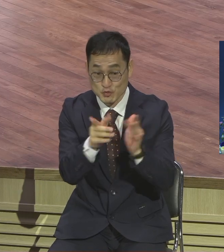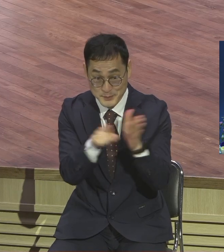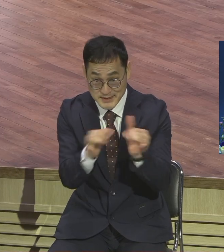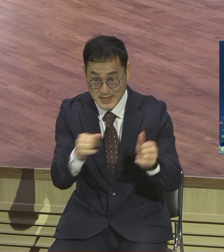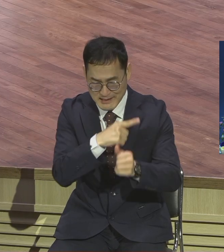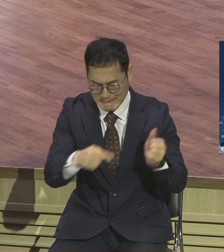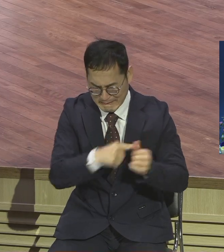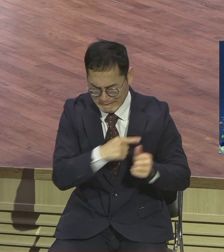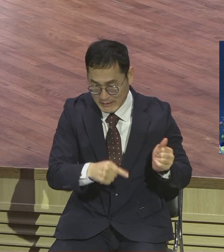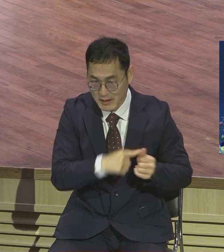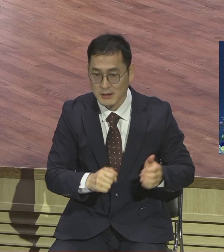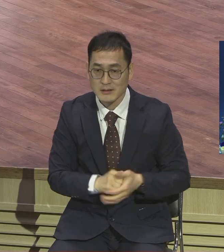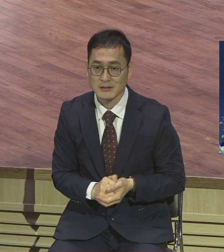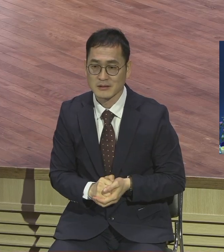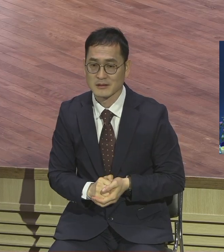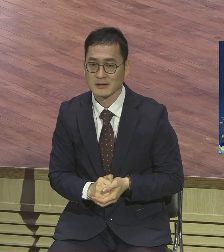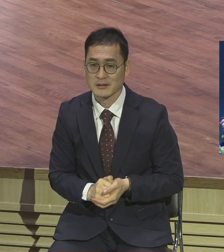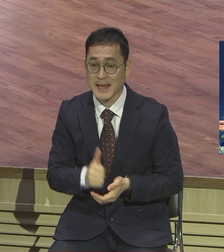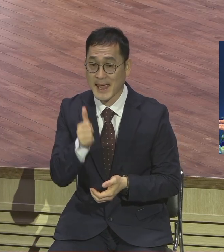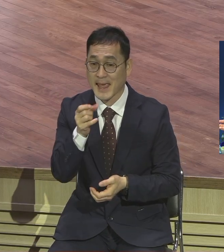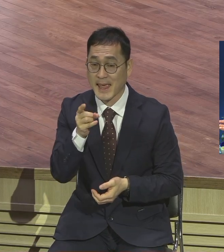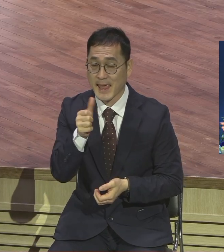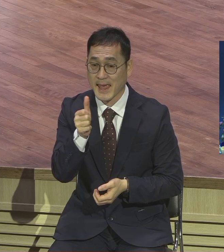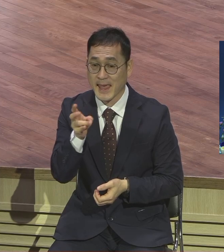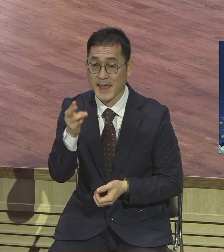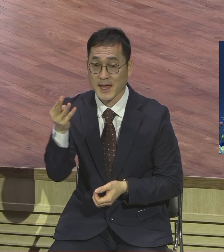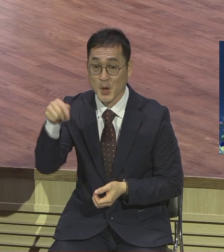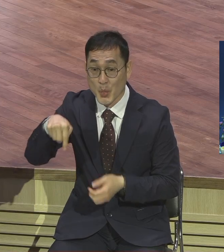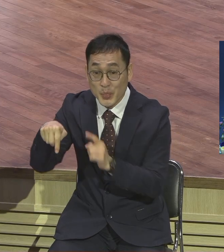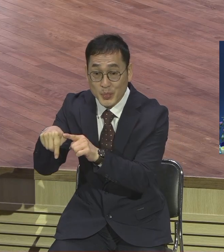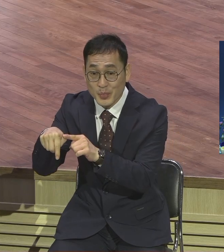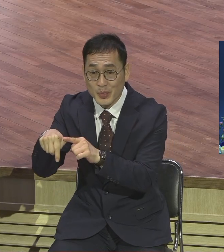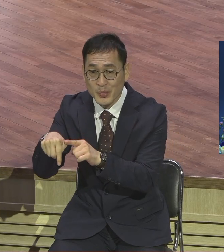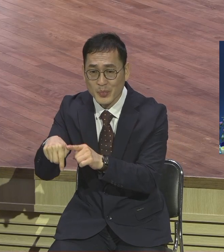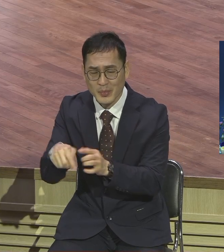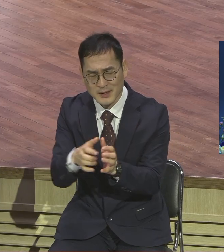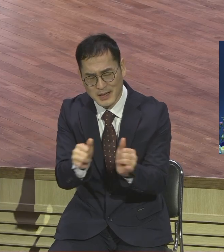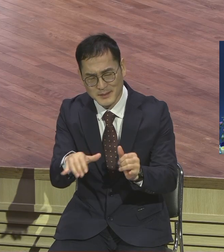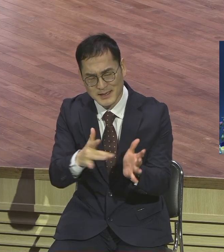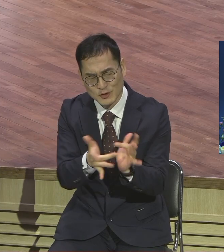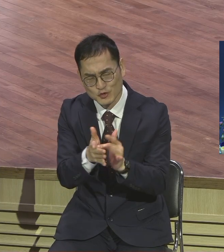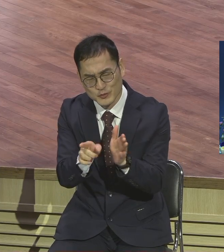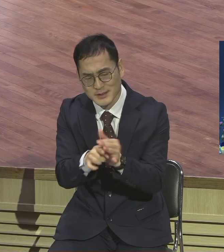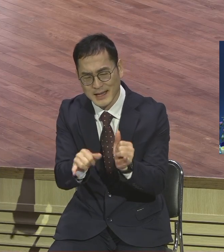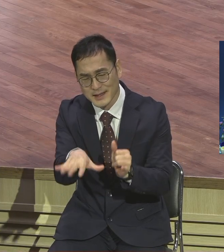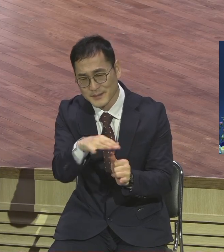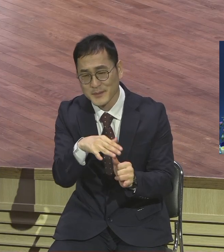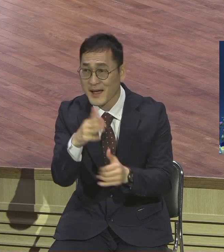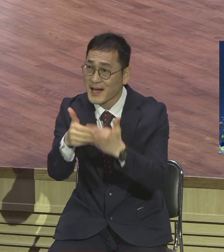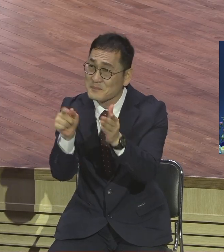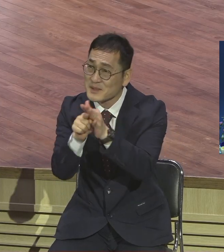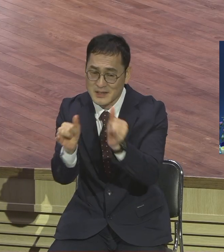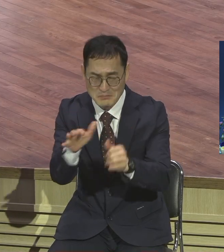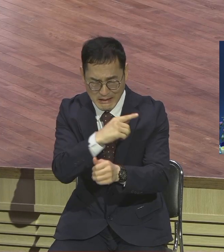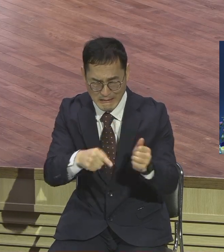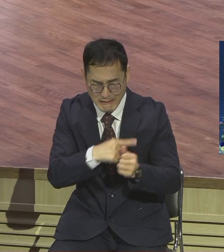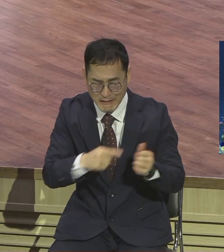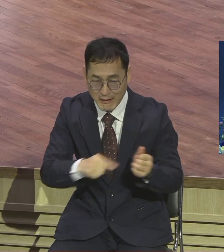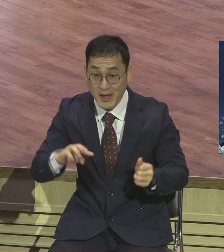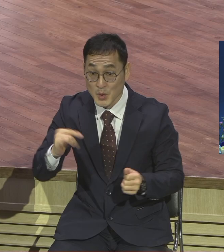넣어줬어요. 충이 먹어 죽으니라 아무리 권력을 시두르고 아무리 큰소리 치고 다가진